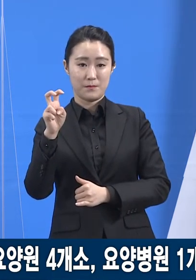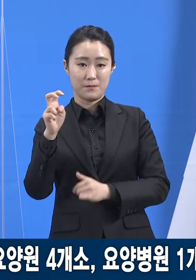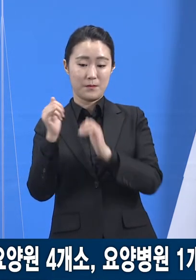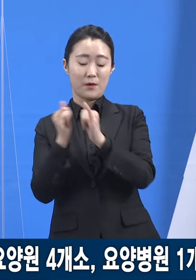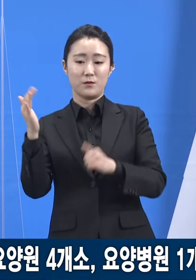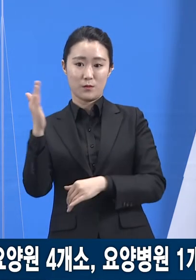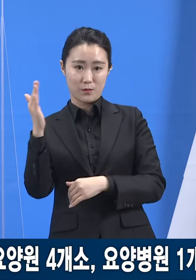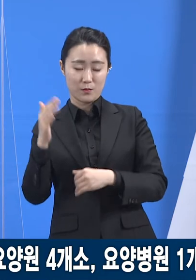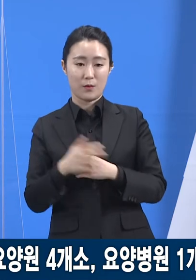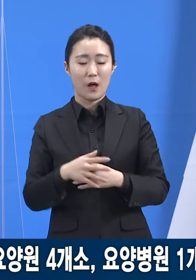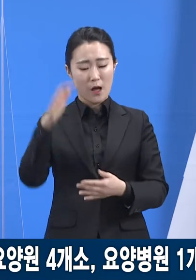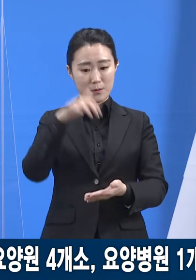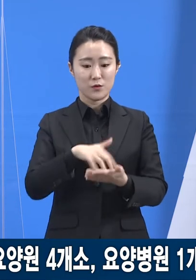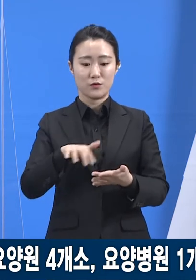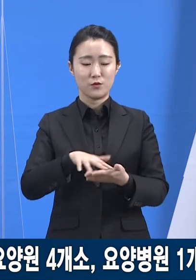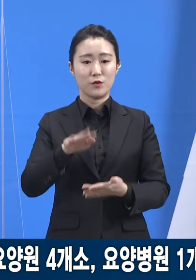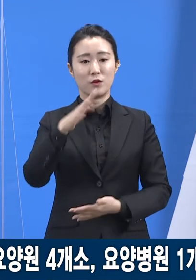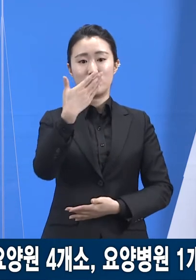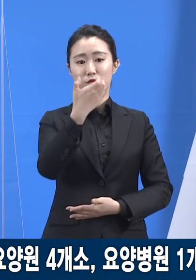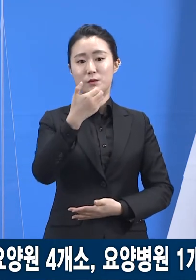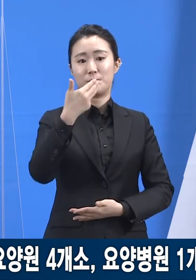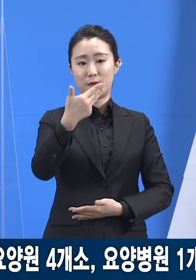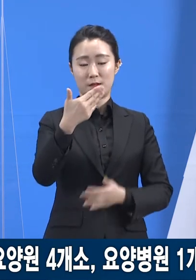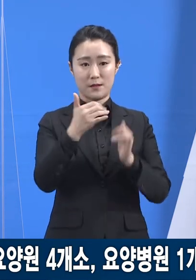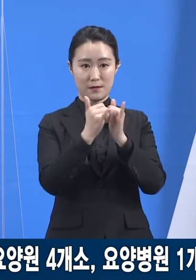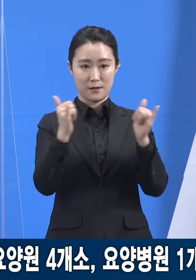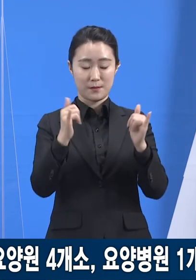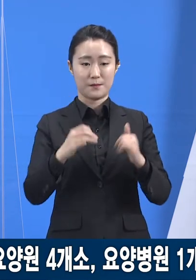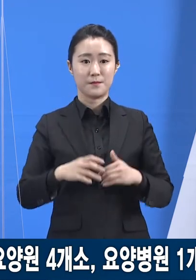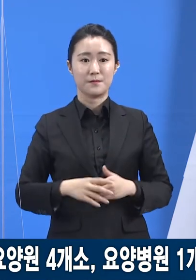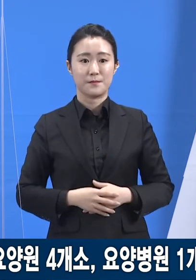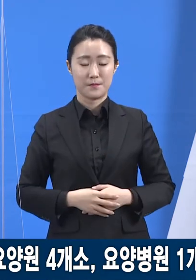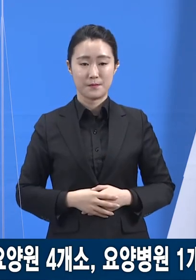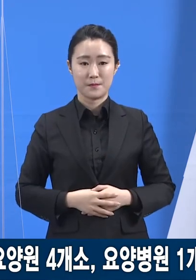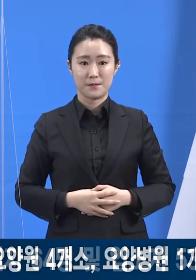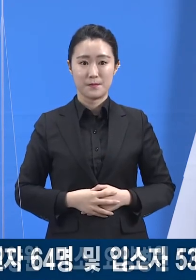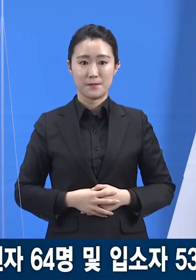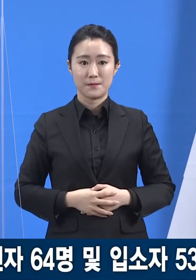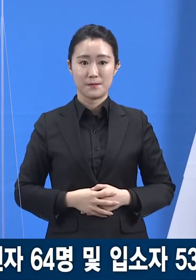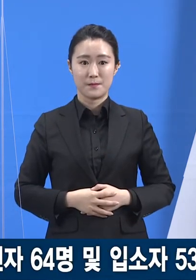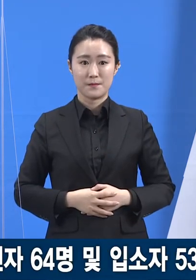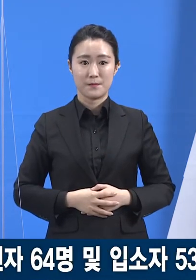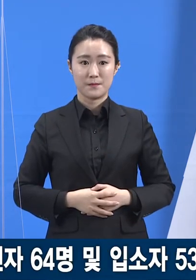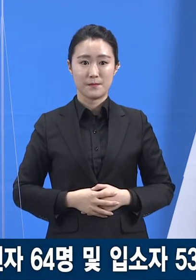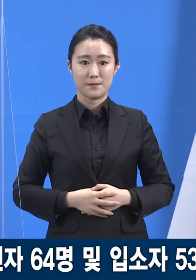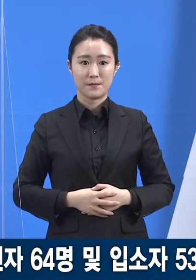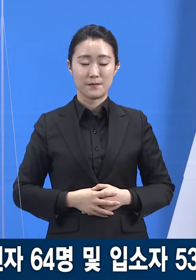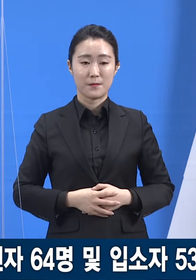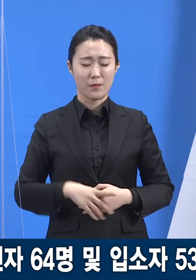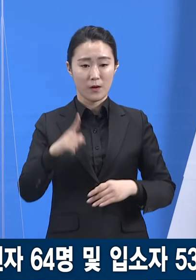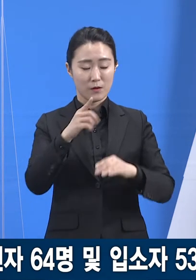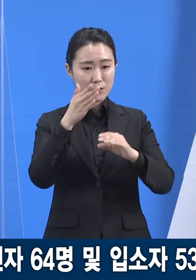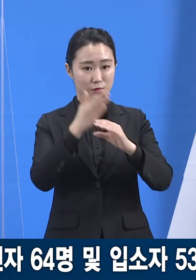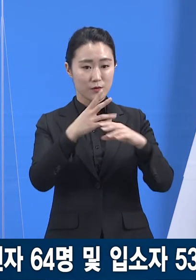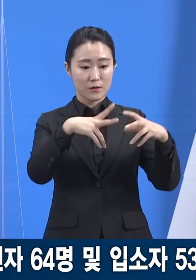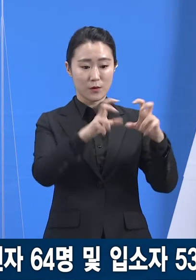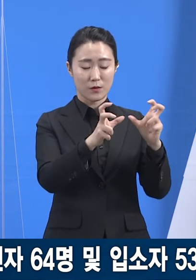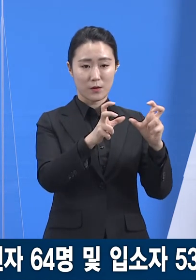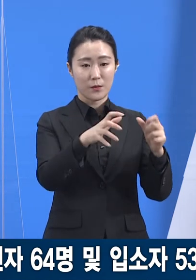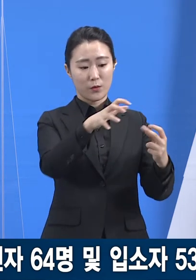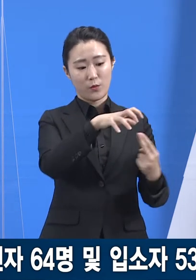이송되었고, 16명은 생활치료센터로 이송되었습니다. 그 중 성남시 소재